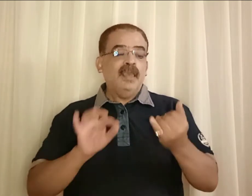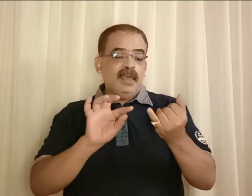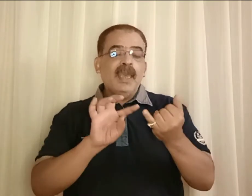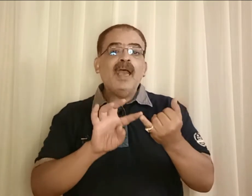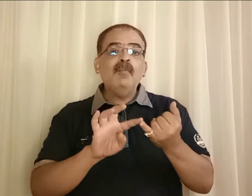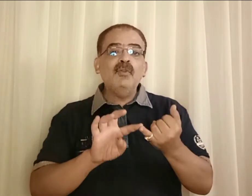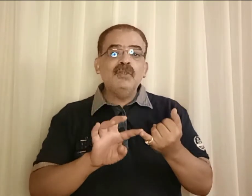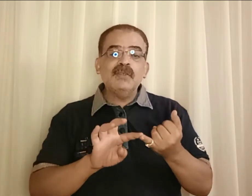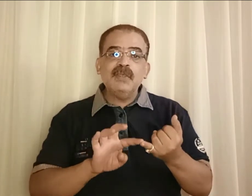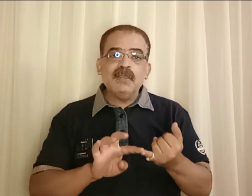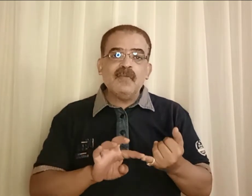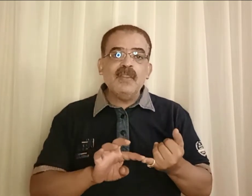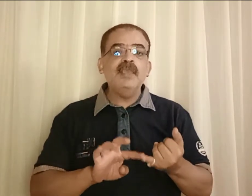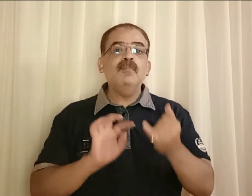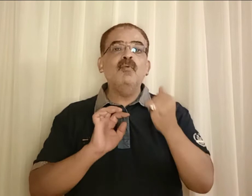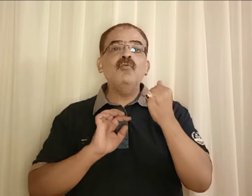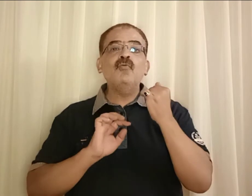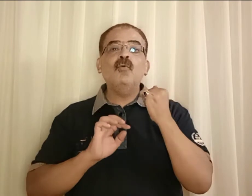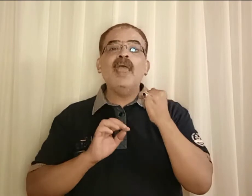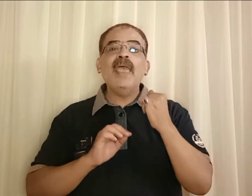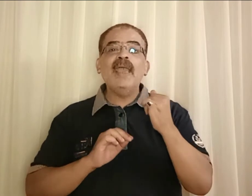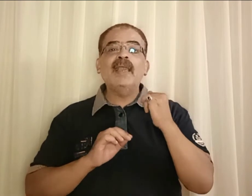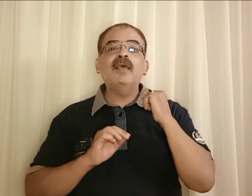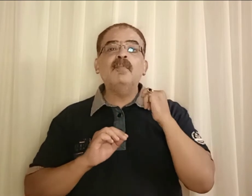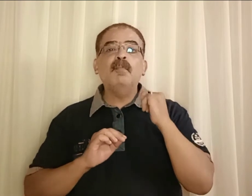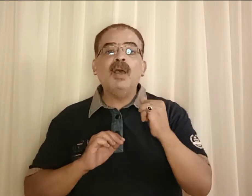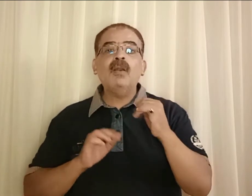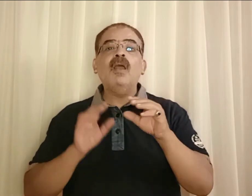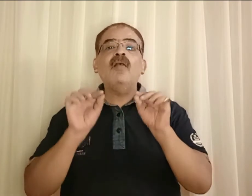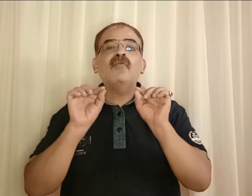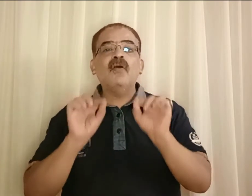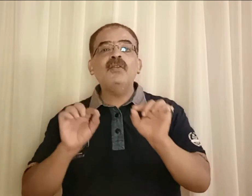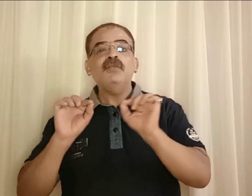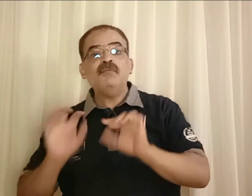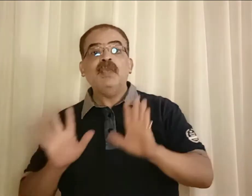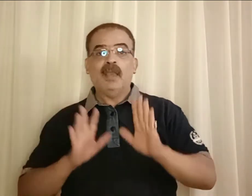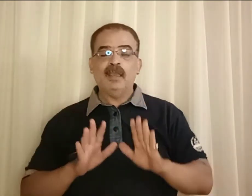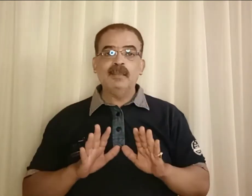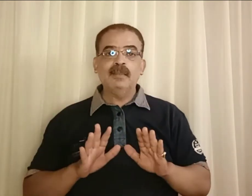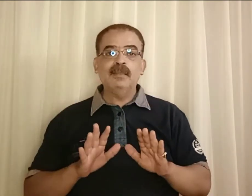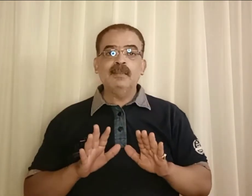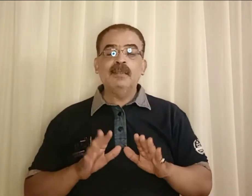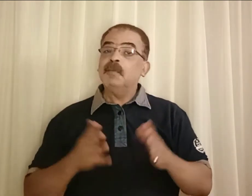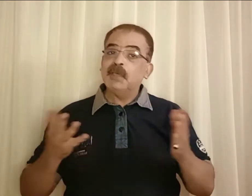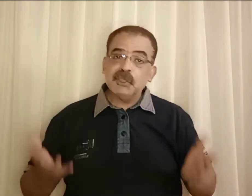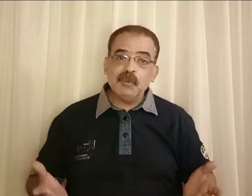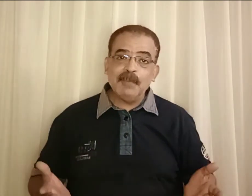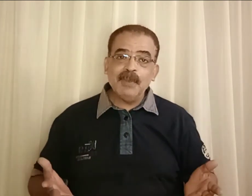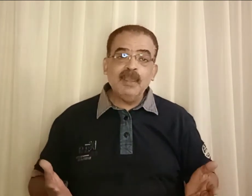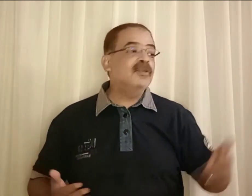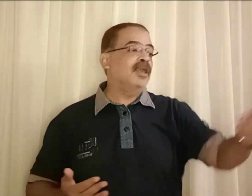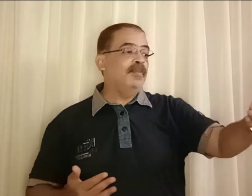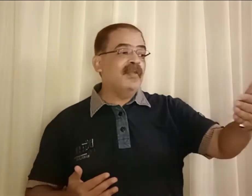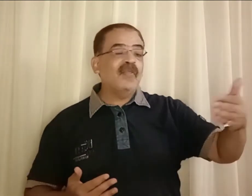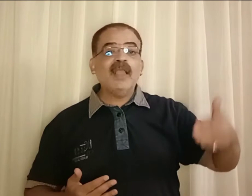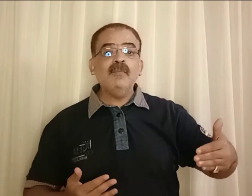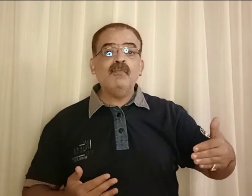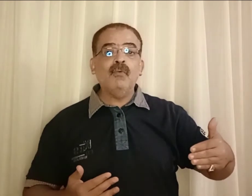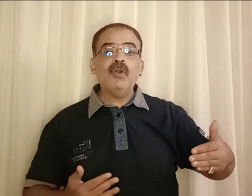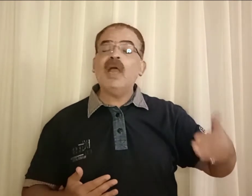انها مدة ست سنين منذ اخر مرة زرني فيها ماشي شباب طيب استخدم for او